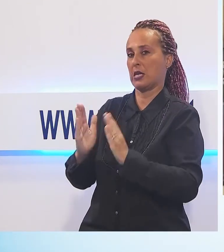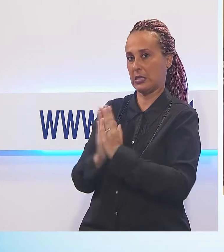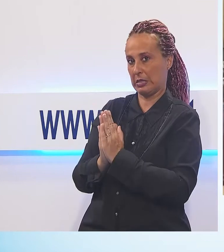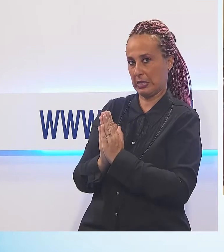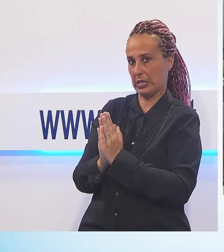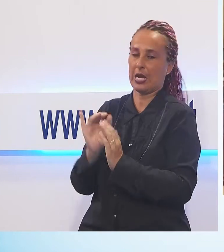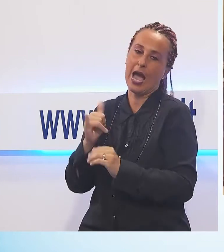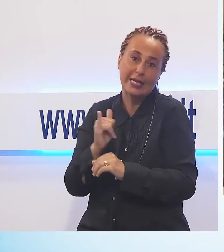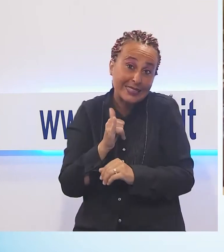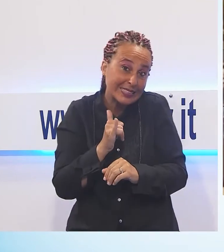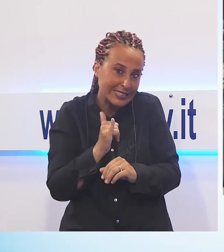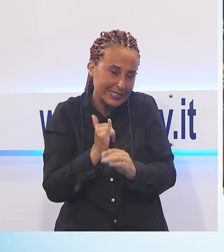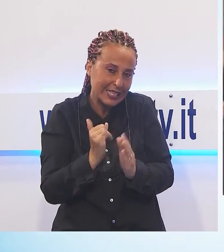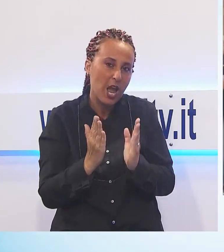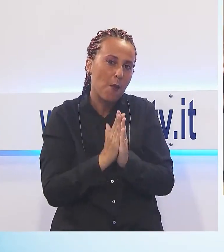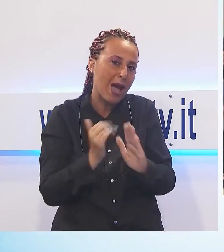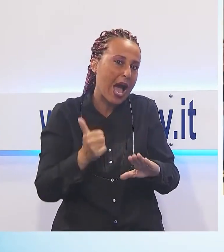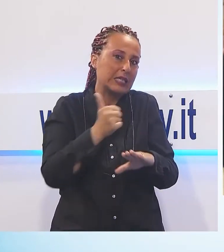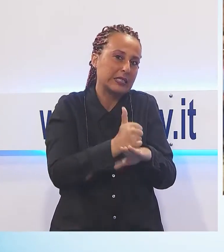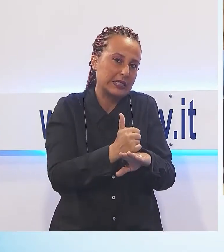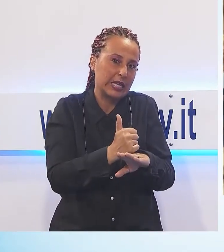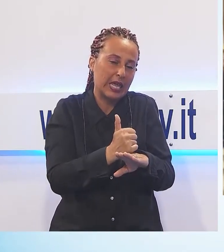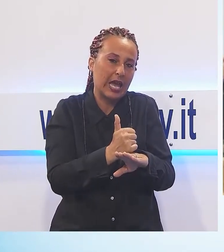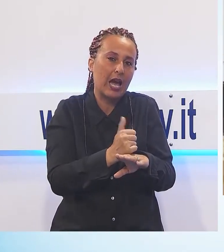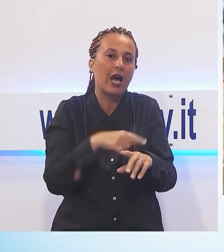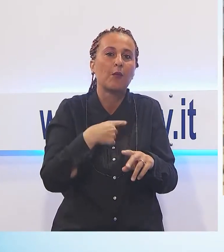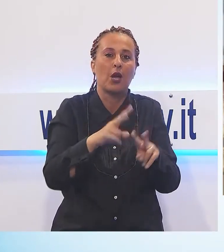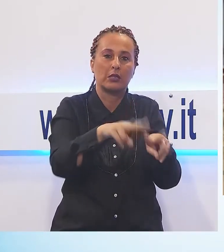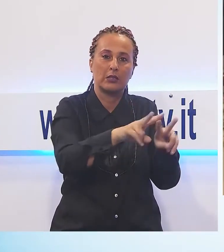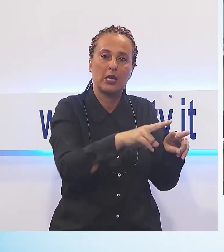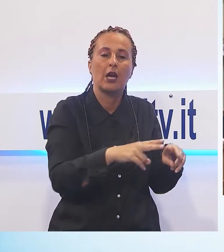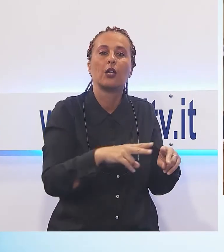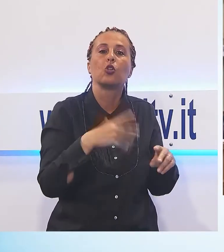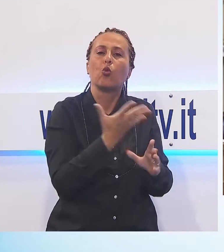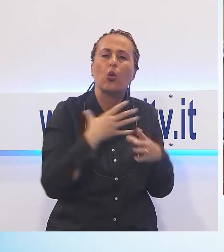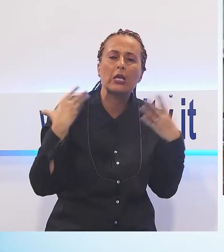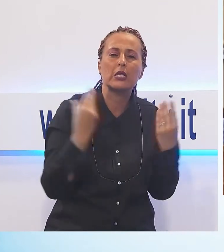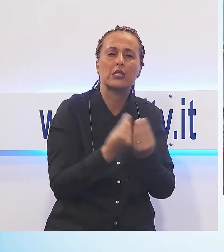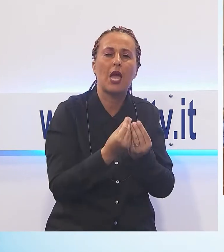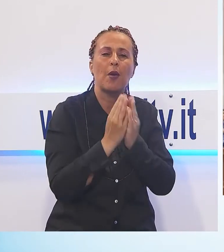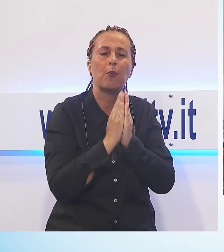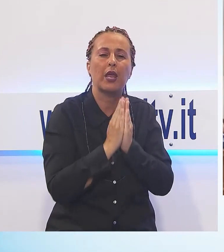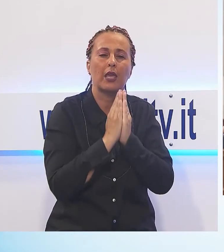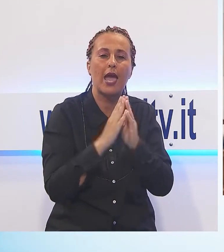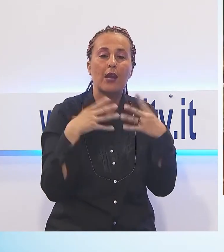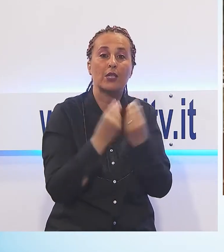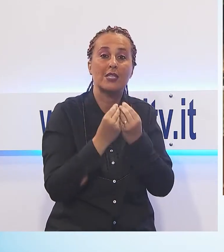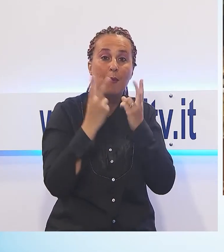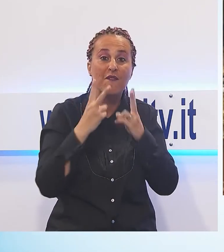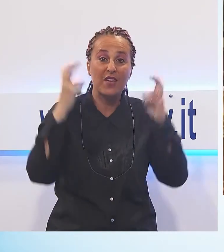Nella Basilica di San Pietro. Abbiamo fatto una preghiera col Vescovo Italo.